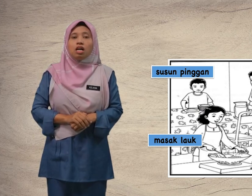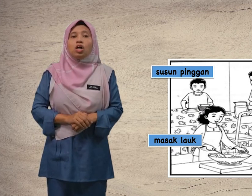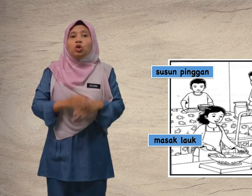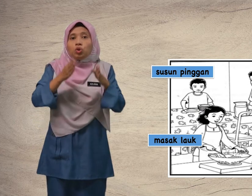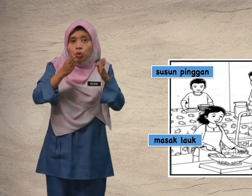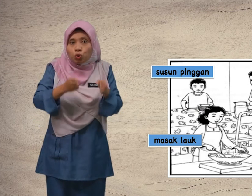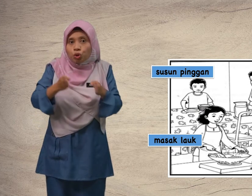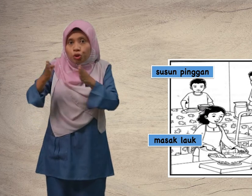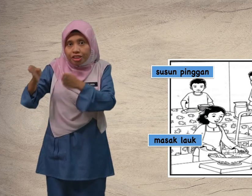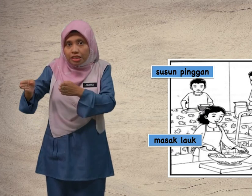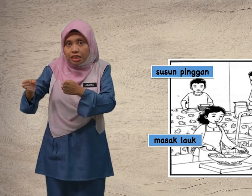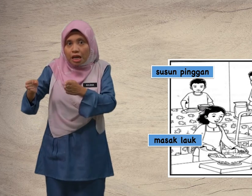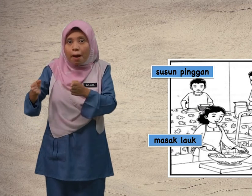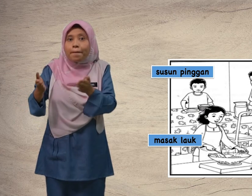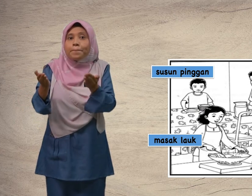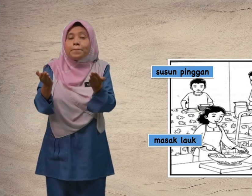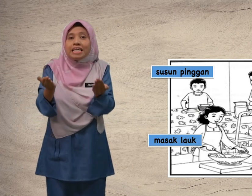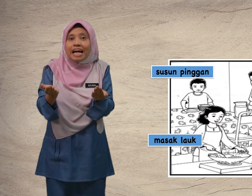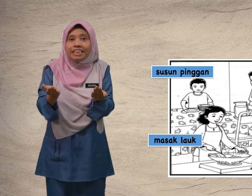Susun pinggan.